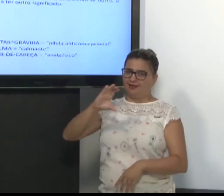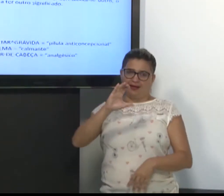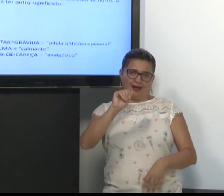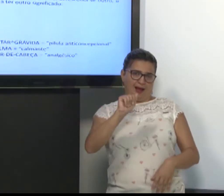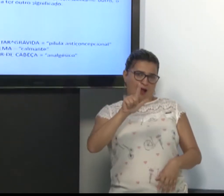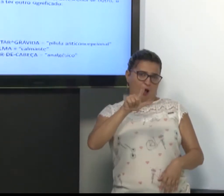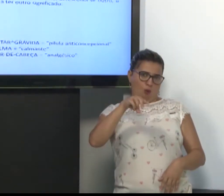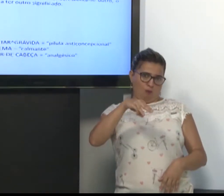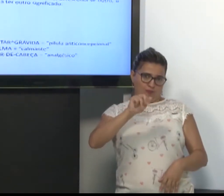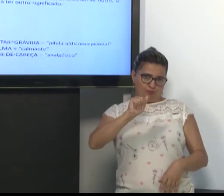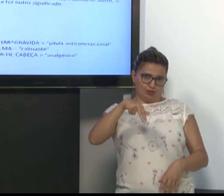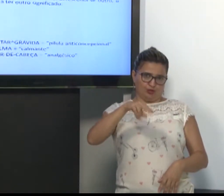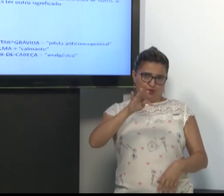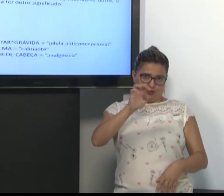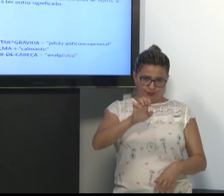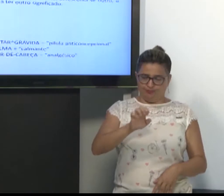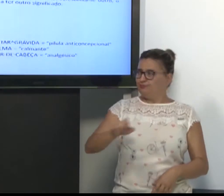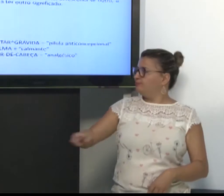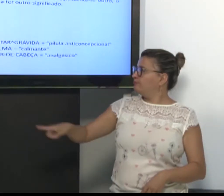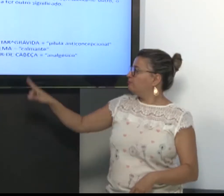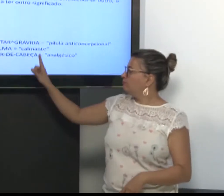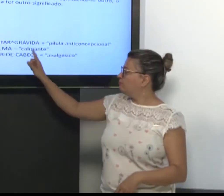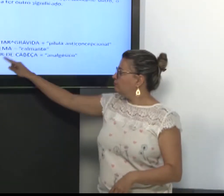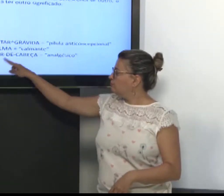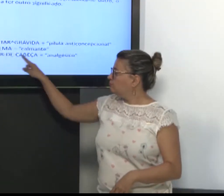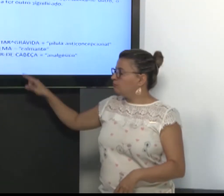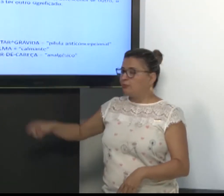E pílula, dor de cabeça.